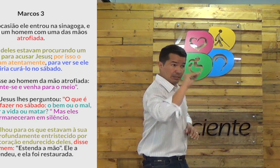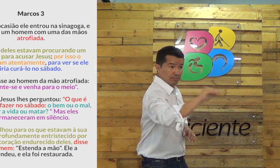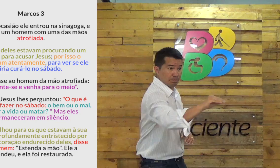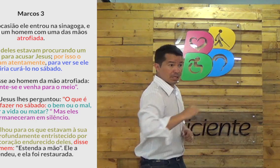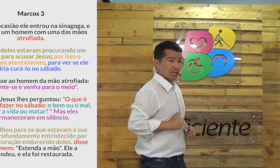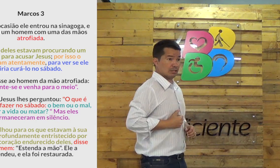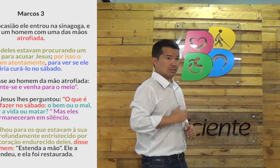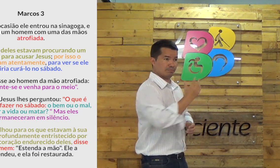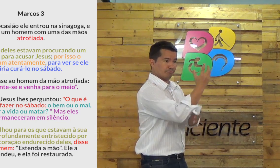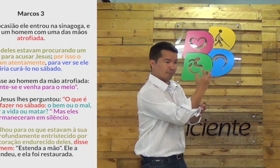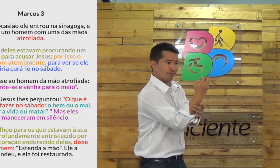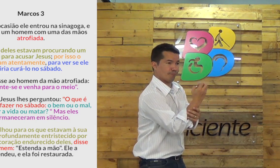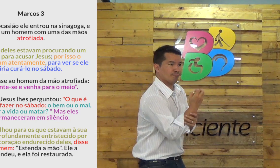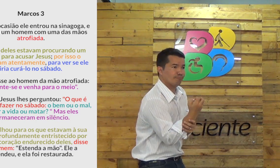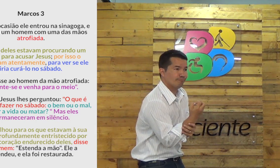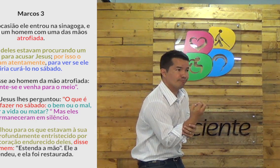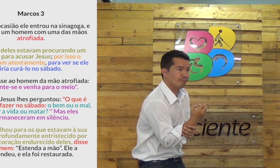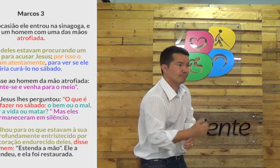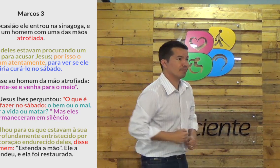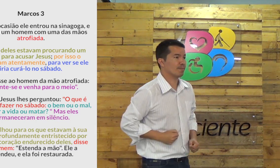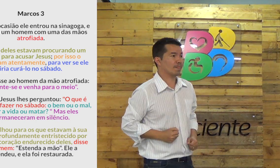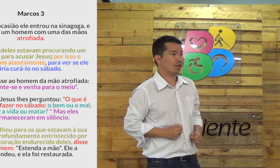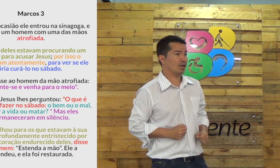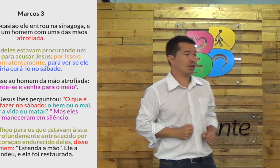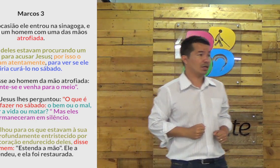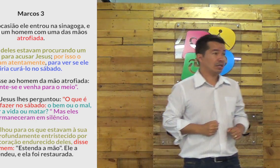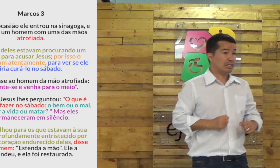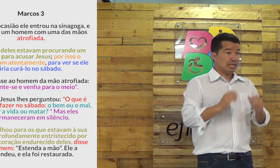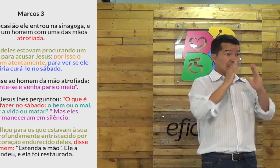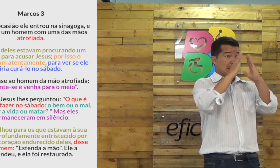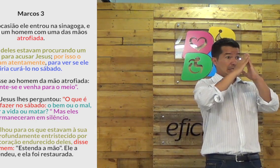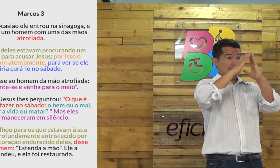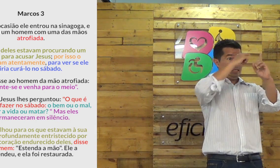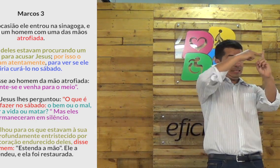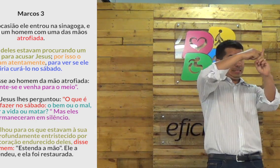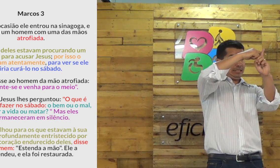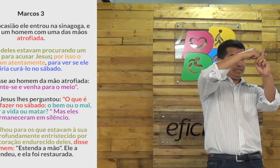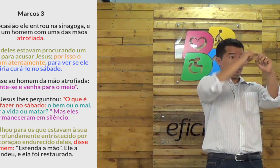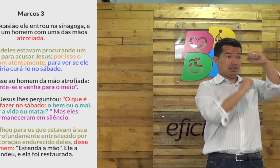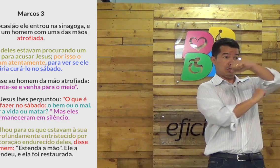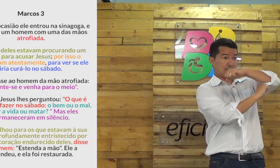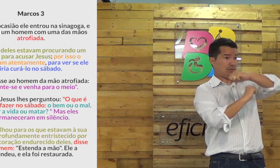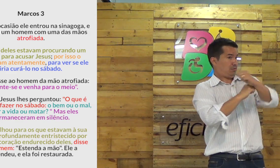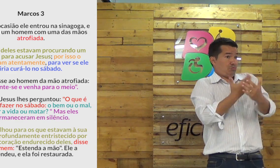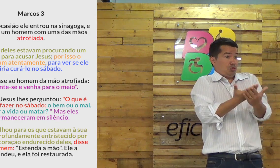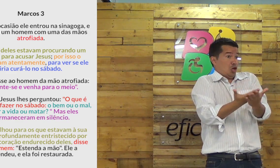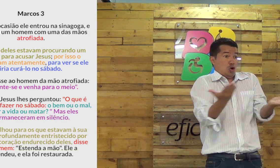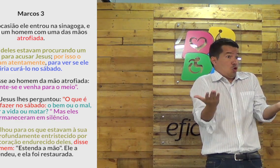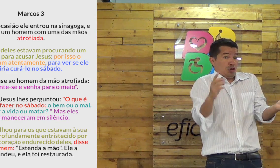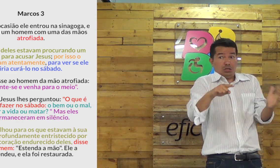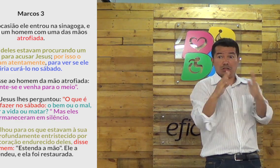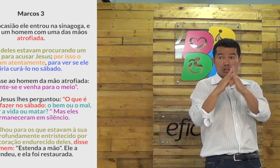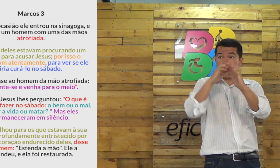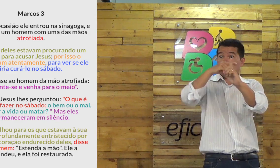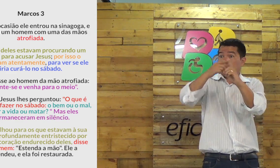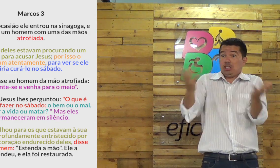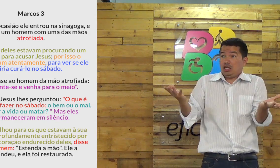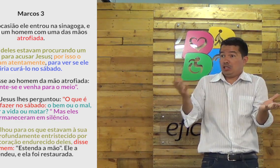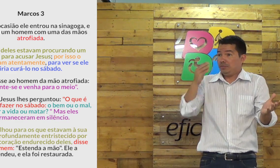pessoas estavam desprezando o moço porque ele tinha esse problema na mão. A sinagoga, lugar de estudo, né?